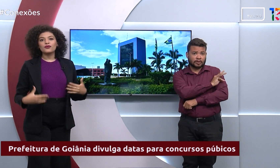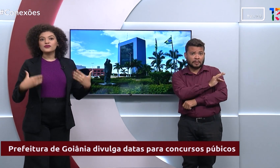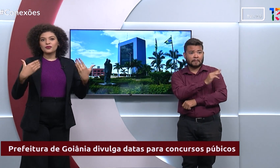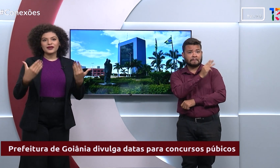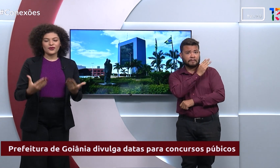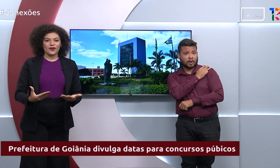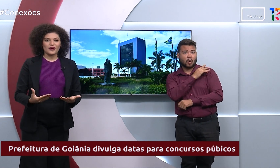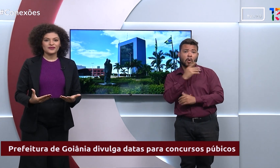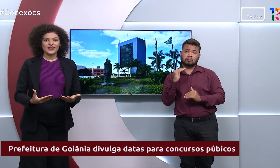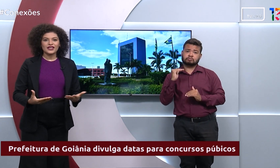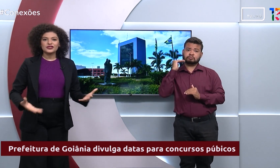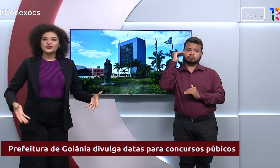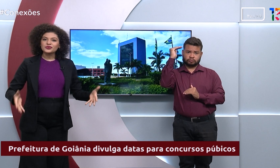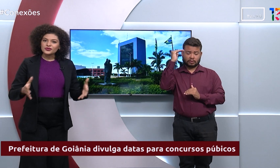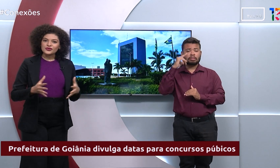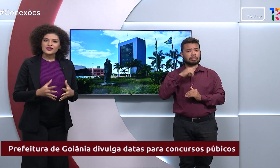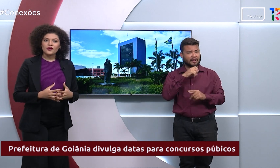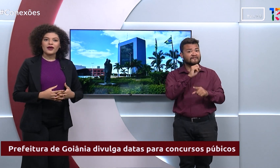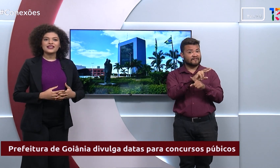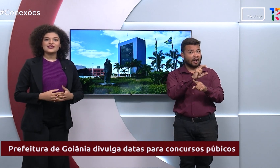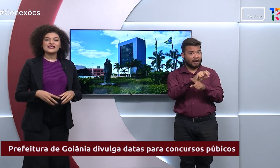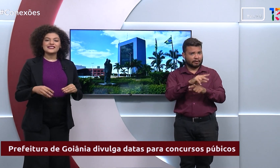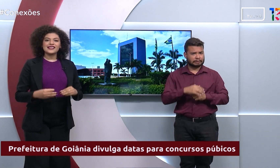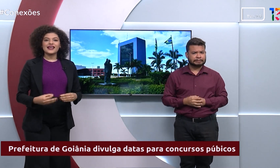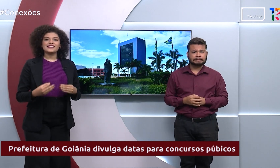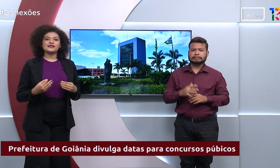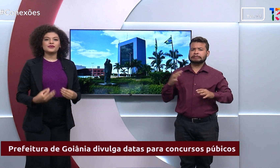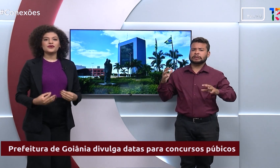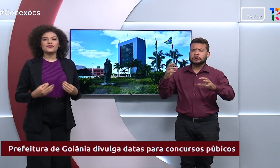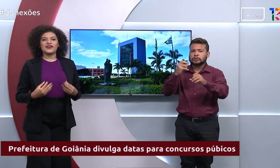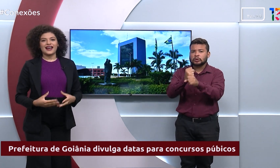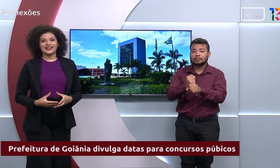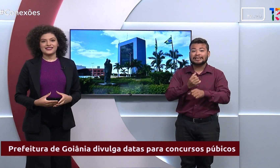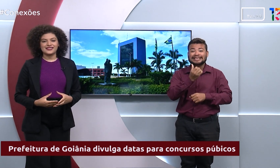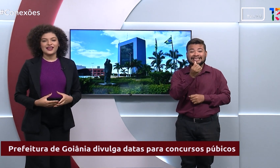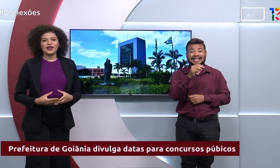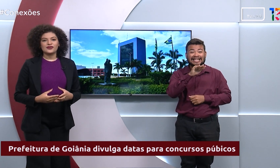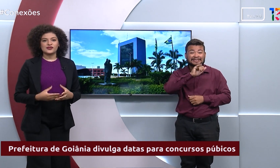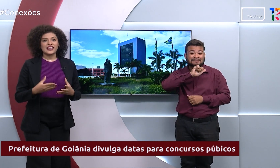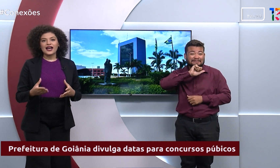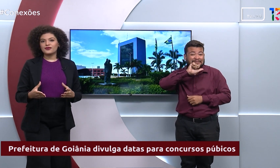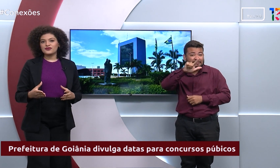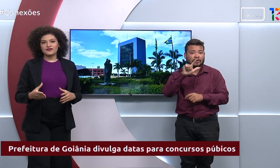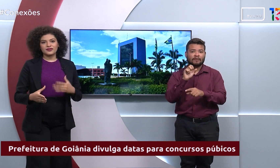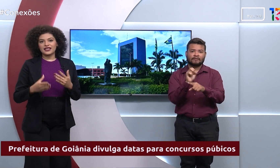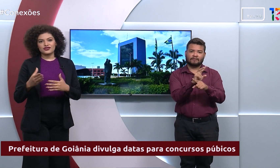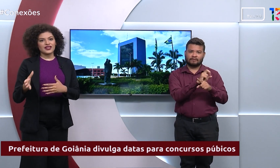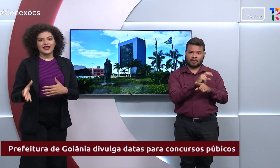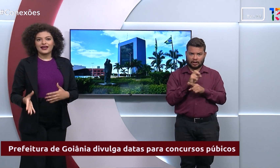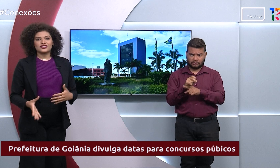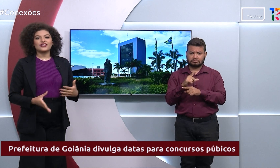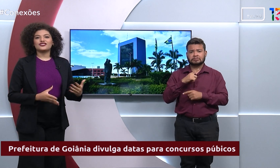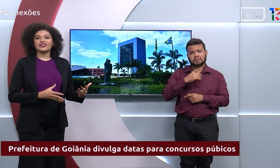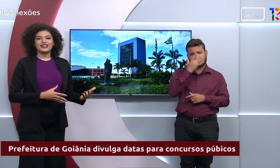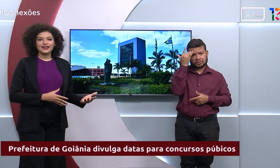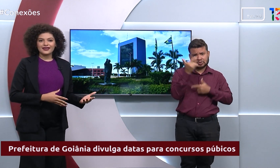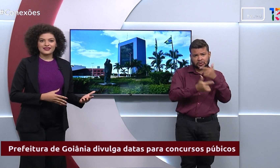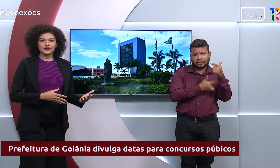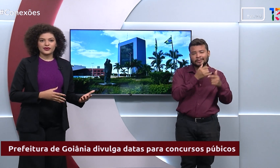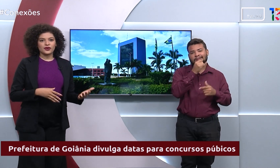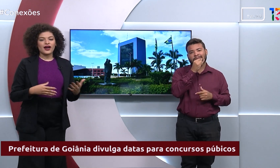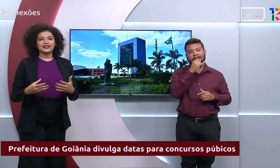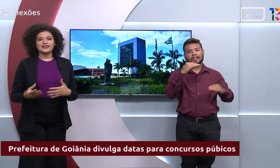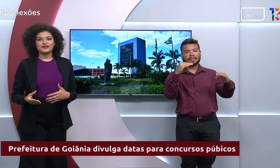médio ou superior. Juntos, mais de 6 mil vagas. Os cargos vão desde agente de